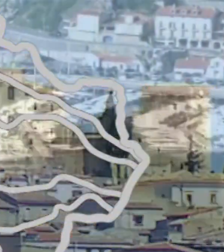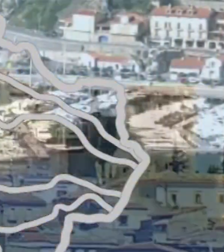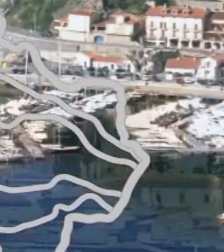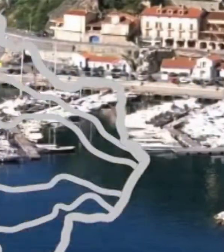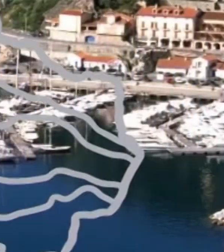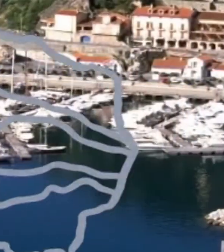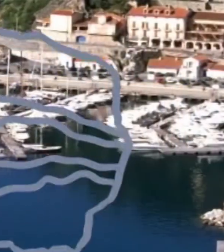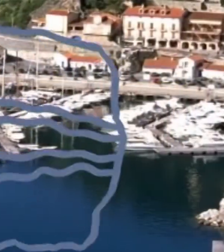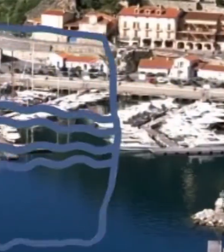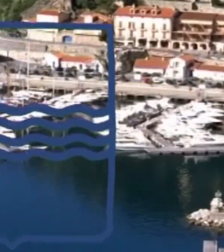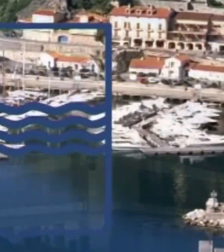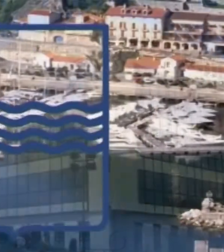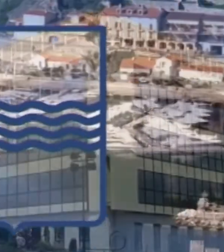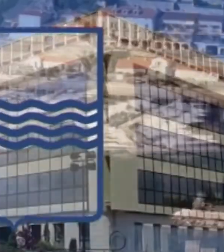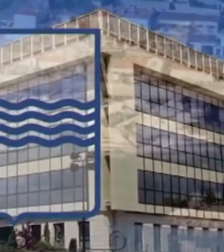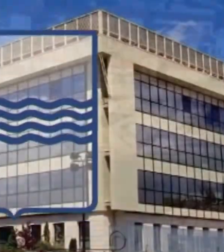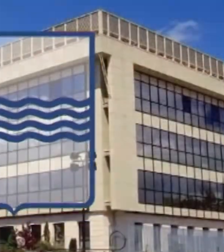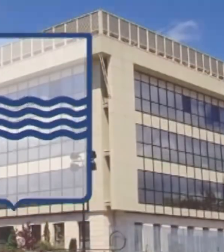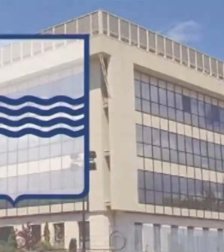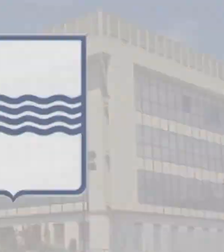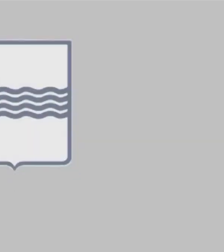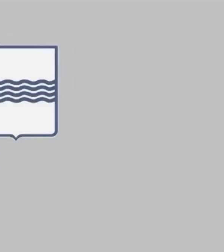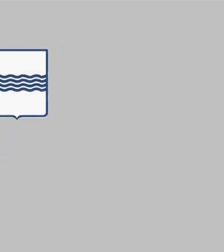Grazie a